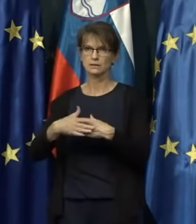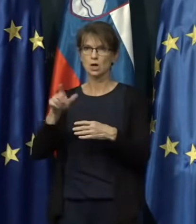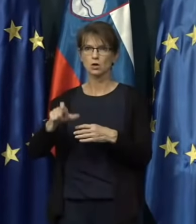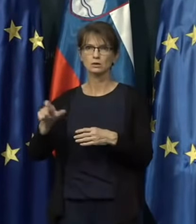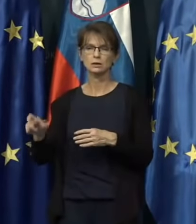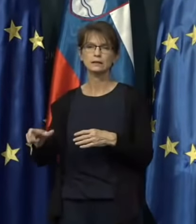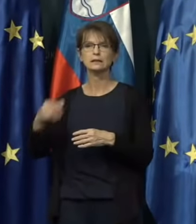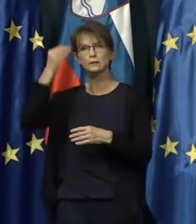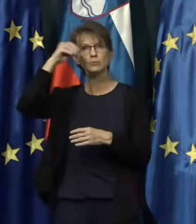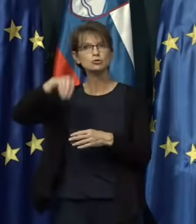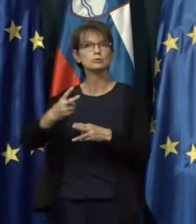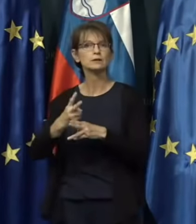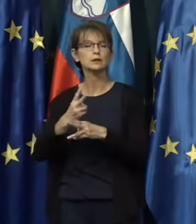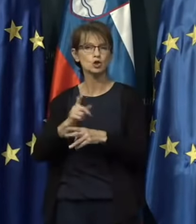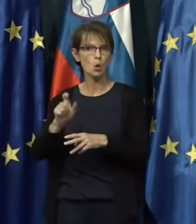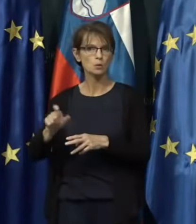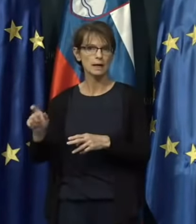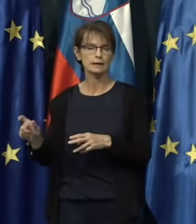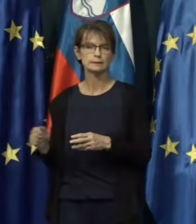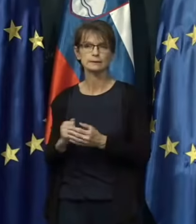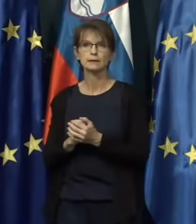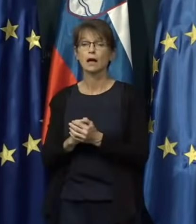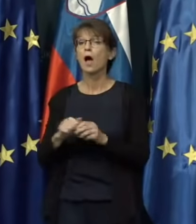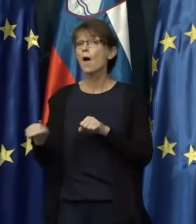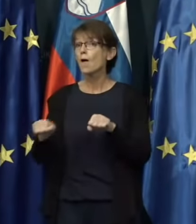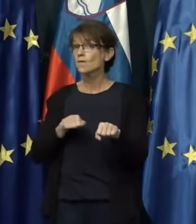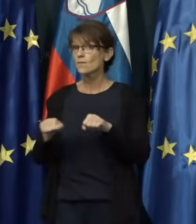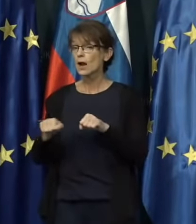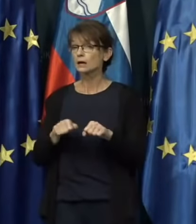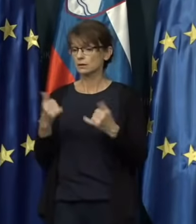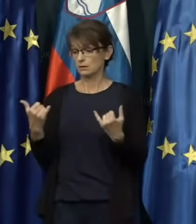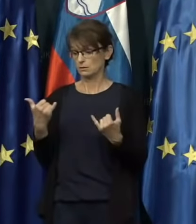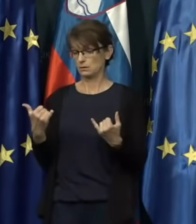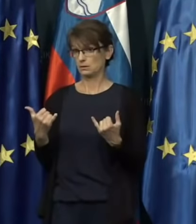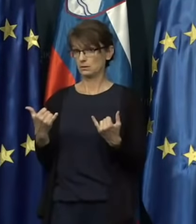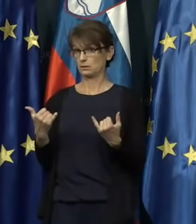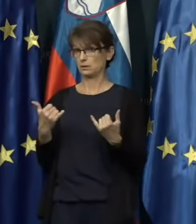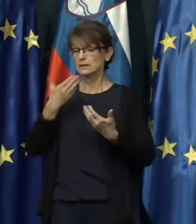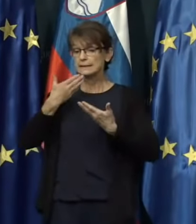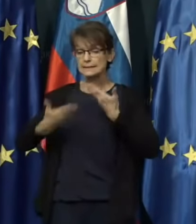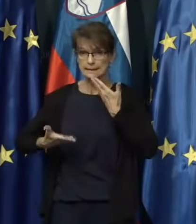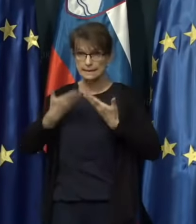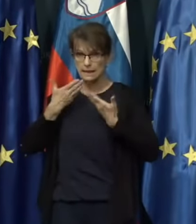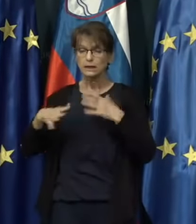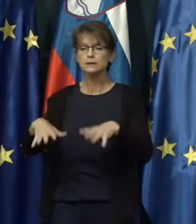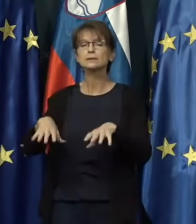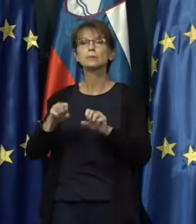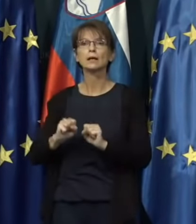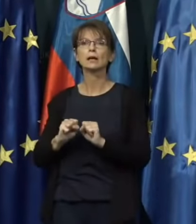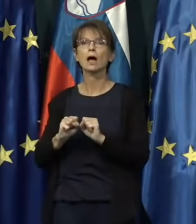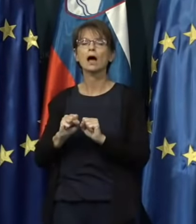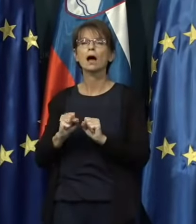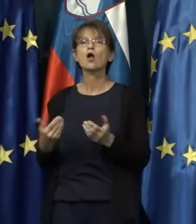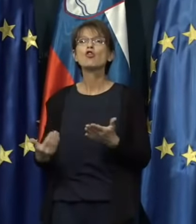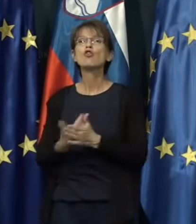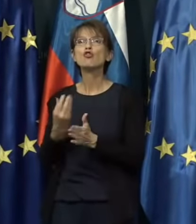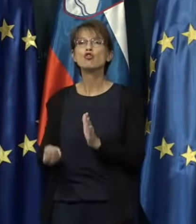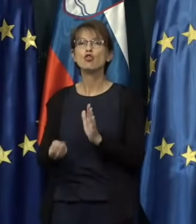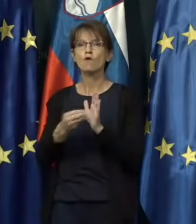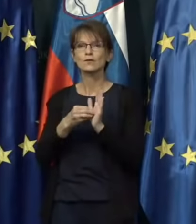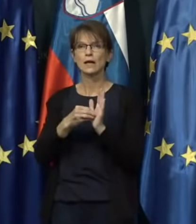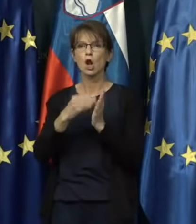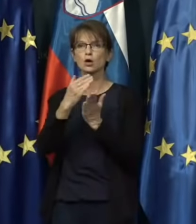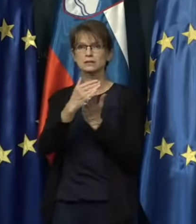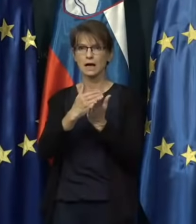spoštovani državljani. Vlada je na današnji seji sprejela novelo zakona,